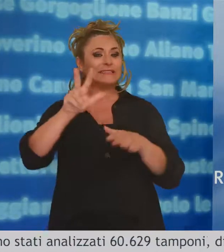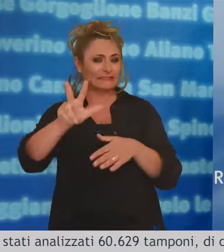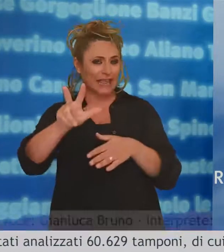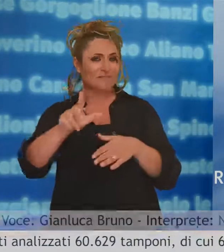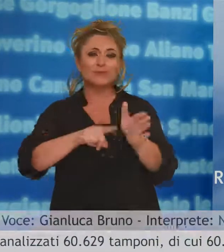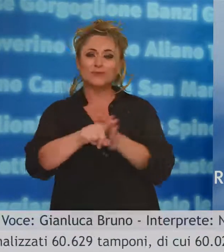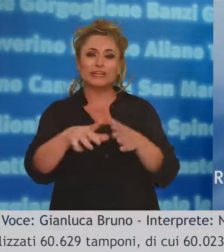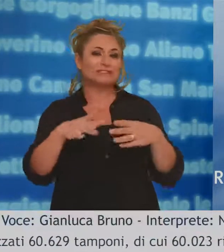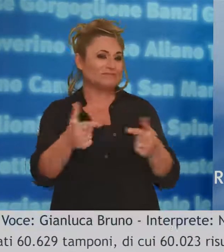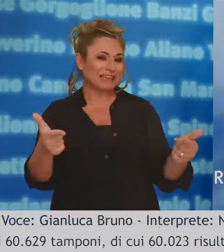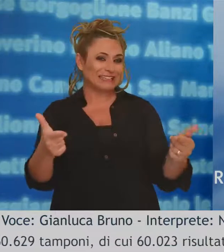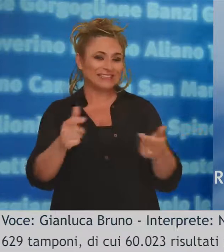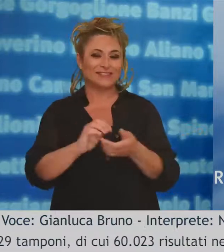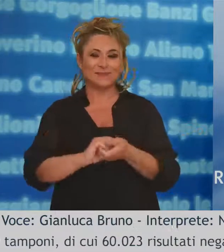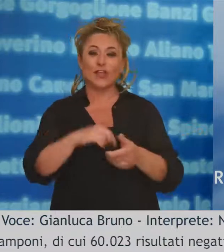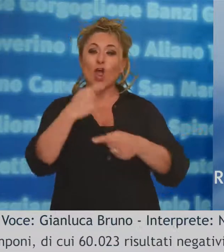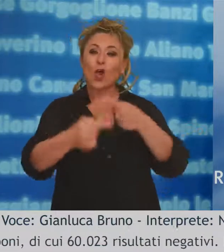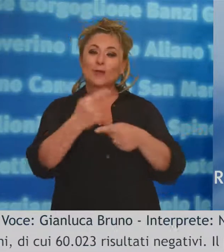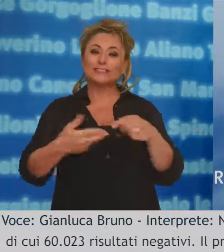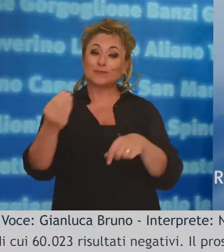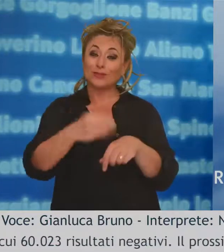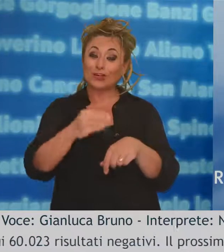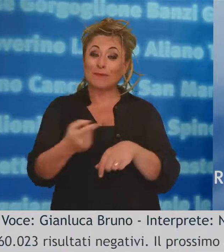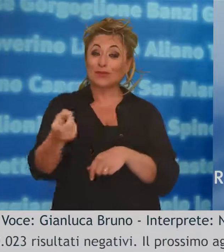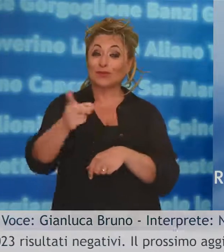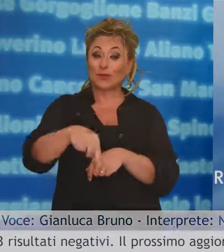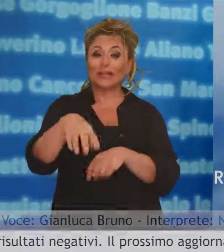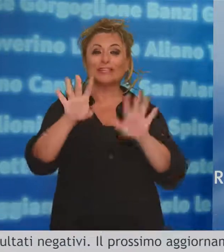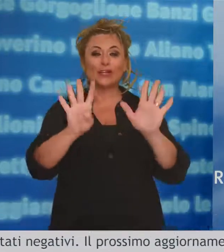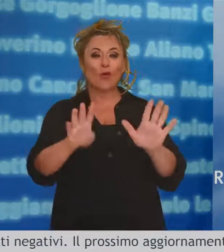negativi. Il prossimo aggiornamento domani 9 settembre.